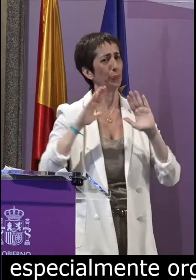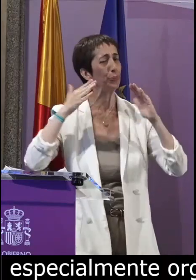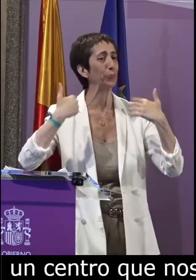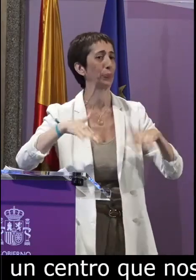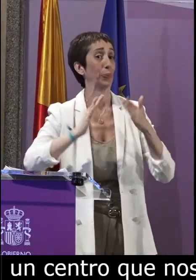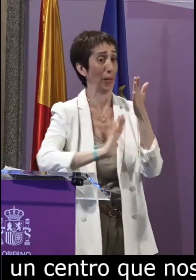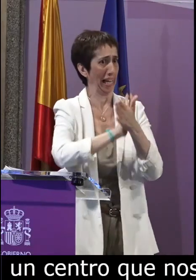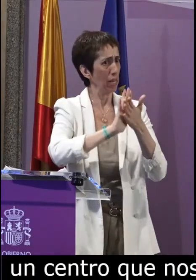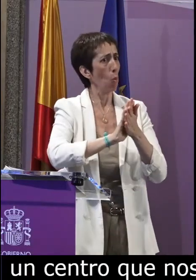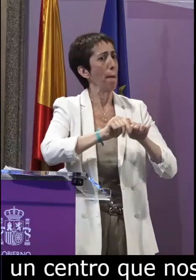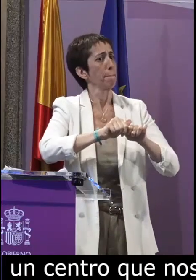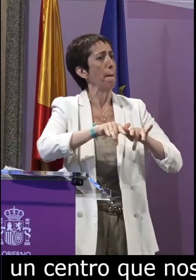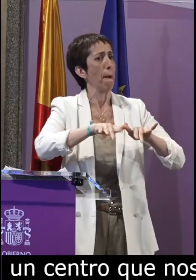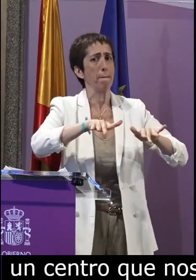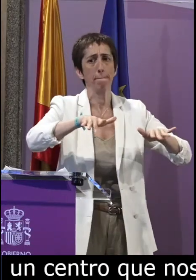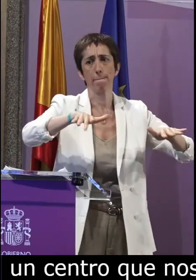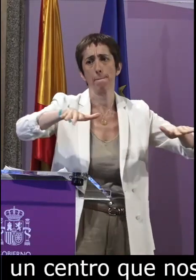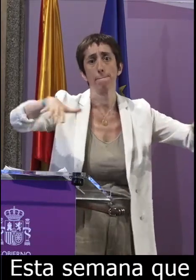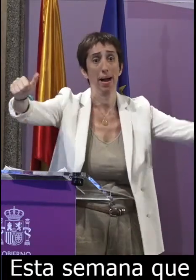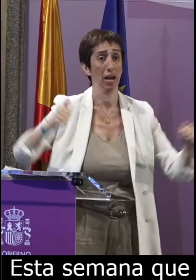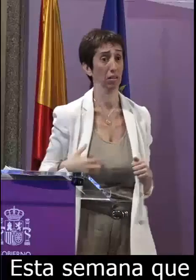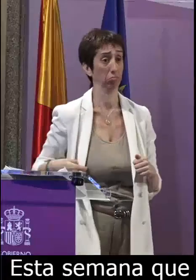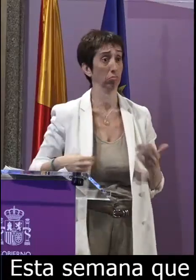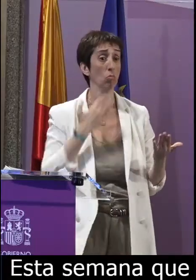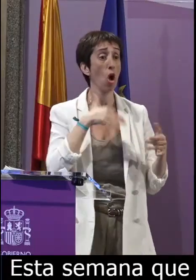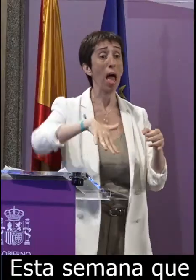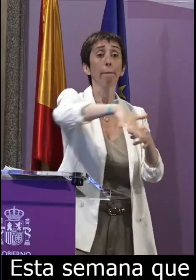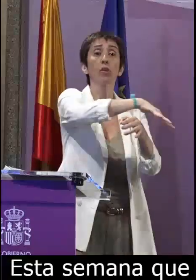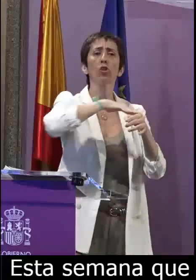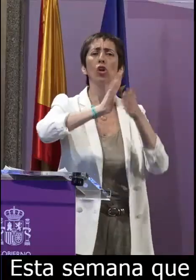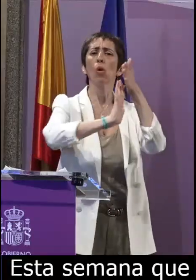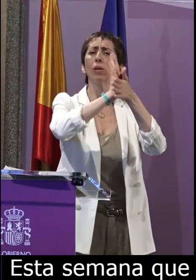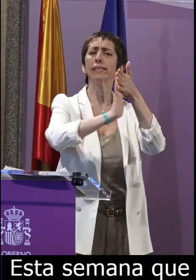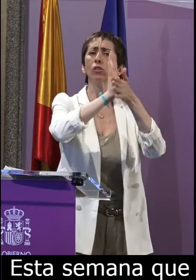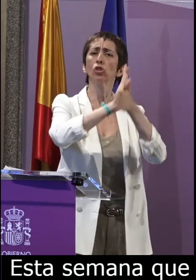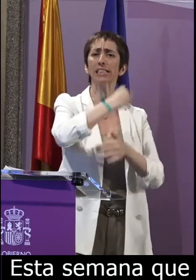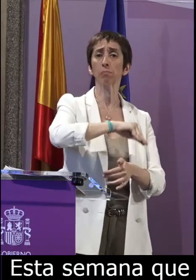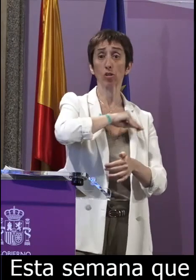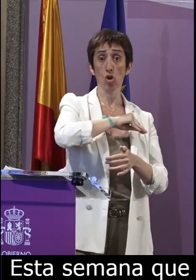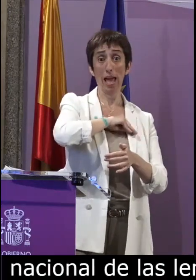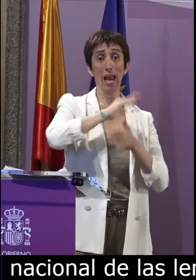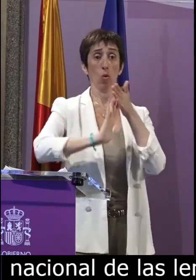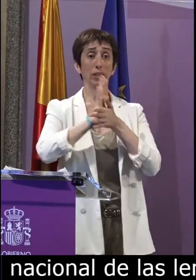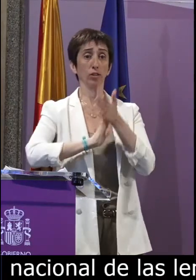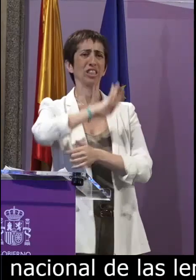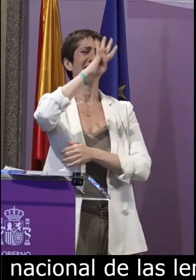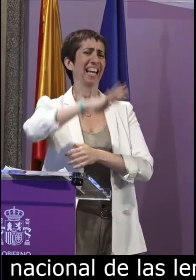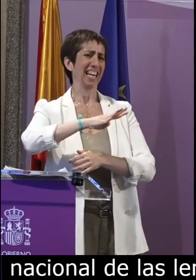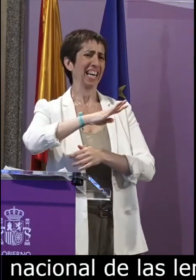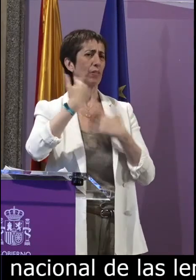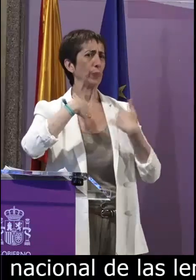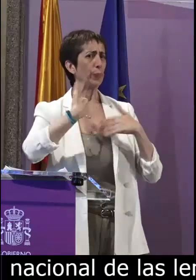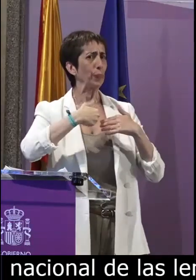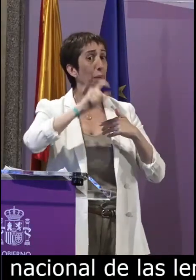el día nacional de las lenguas de signos vemos como la lengua de signos se expande en diferentes ámbitos la lengua de signos